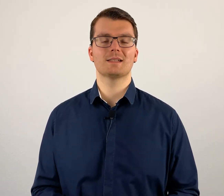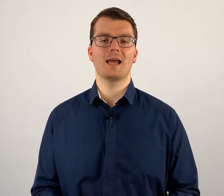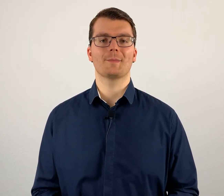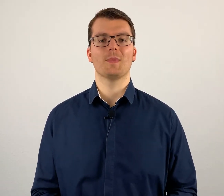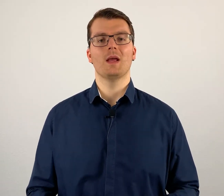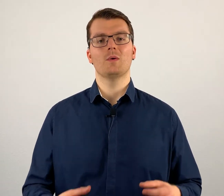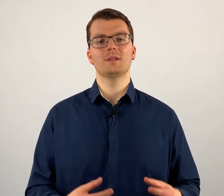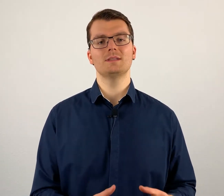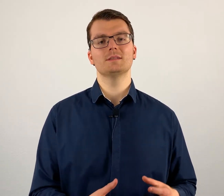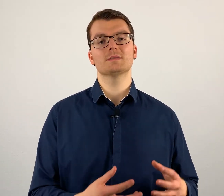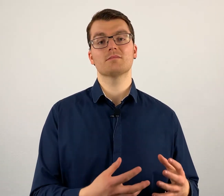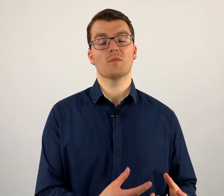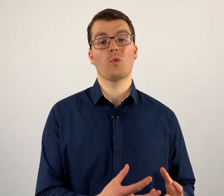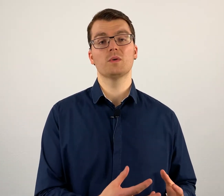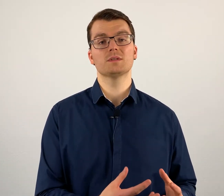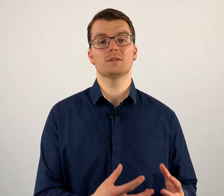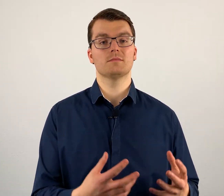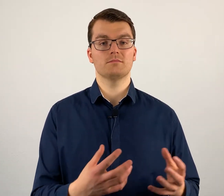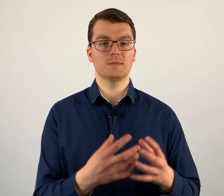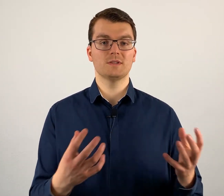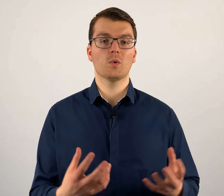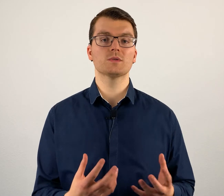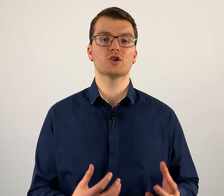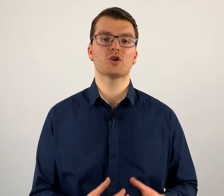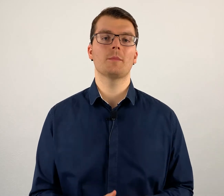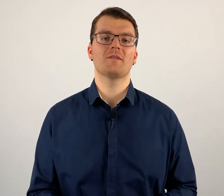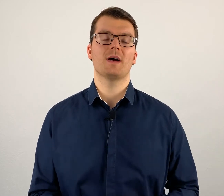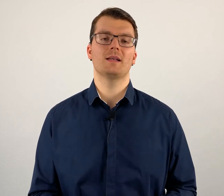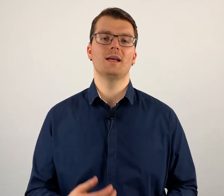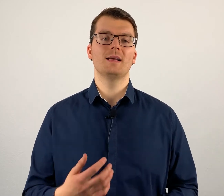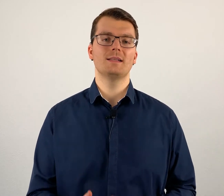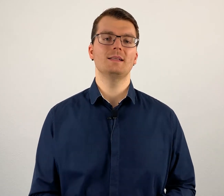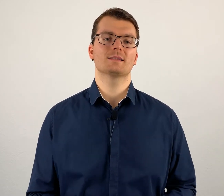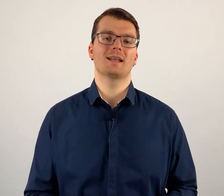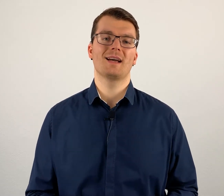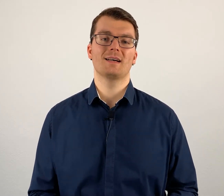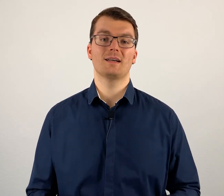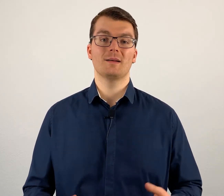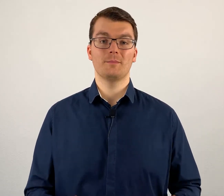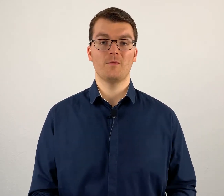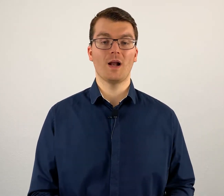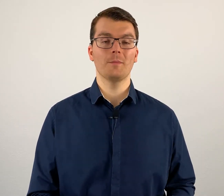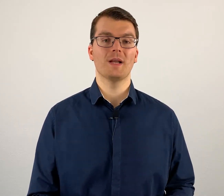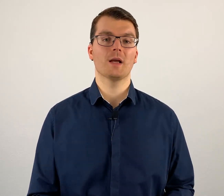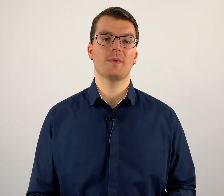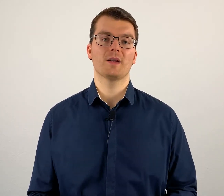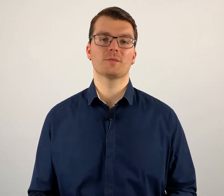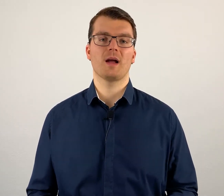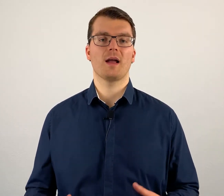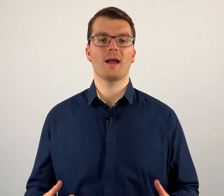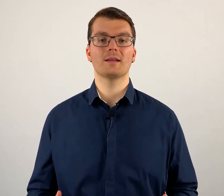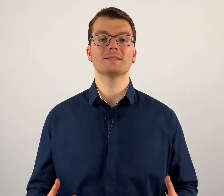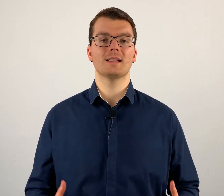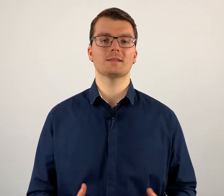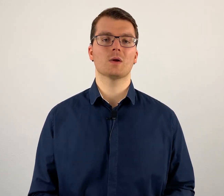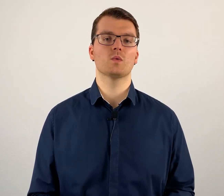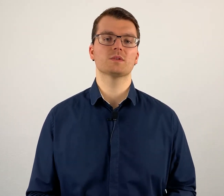lernen? Und diese große Stolperfalle, die ist leider vor allem bei der Gebärdensprache eine sehr, sehr große